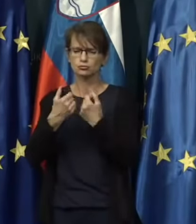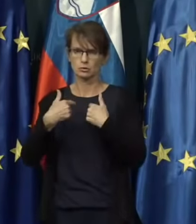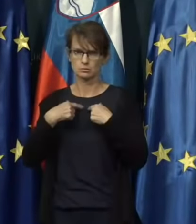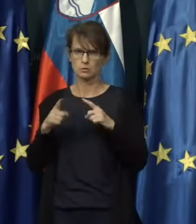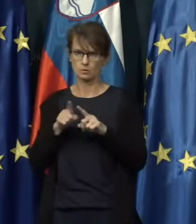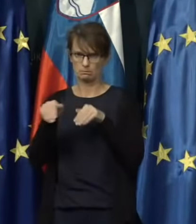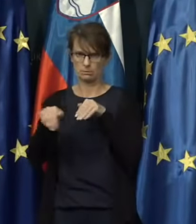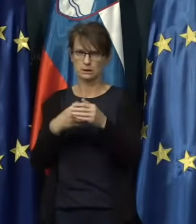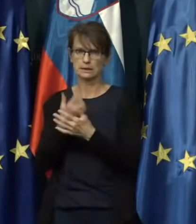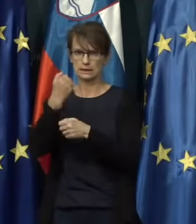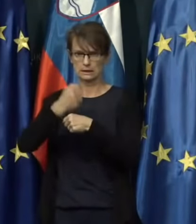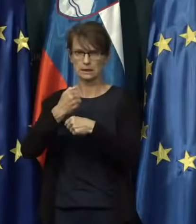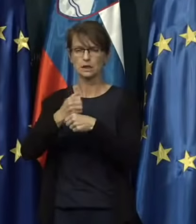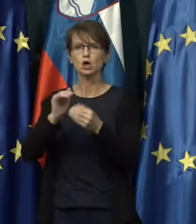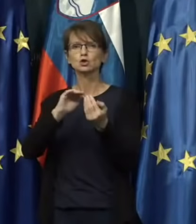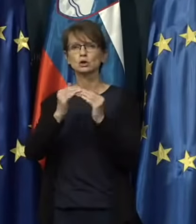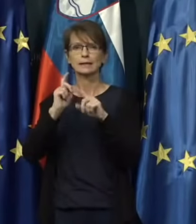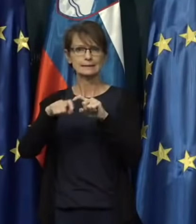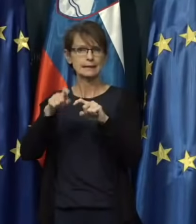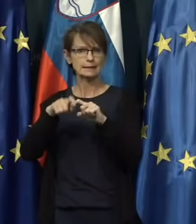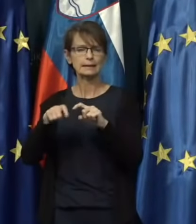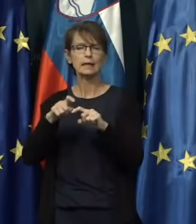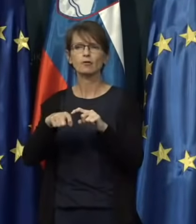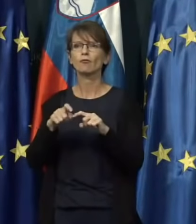minister za delo oziroma za socialne zadeve